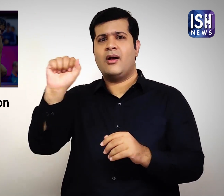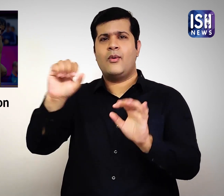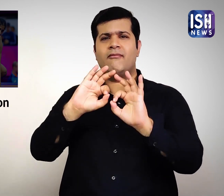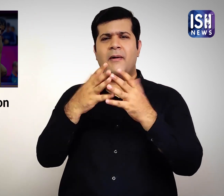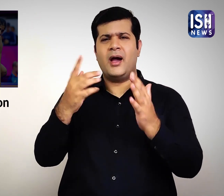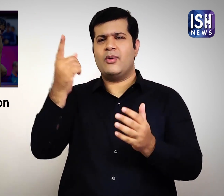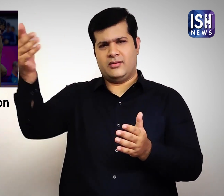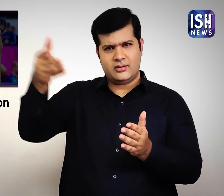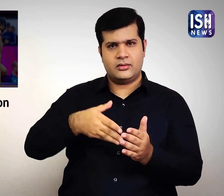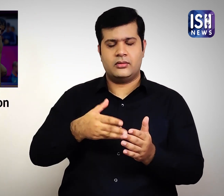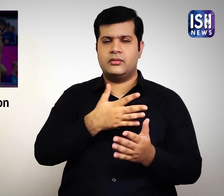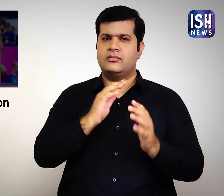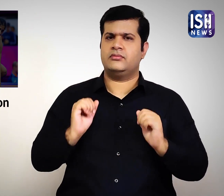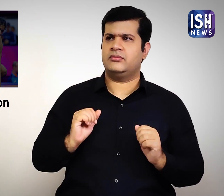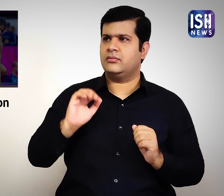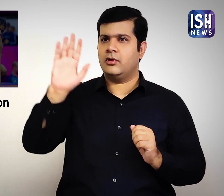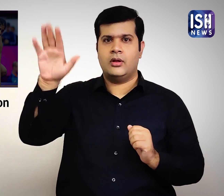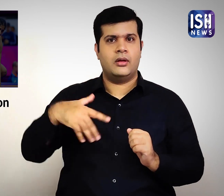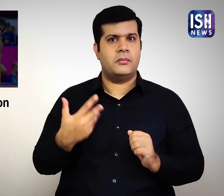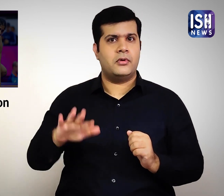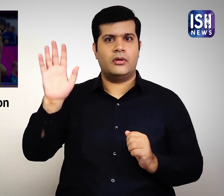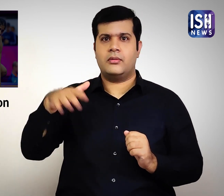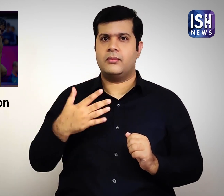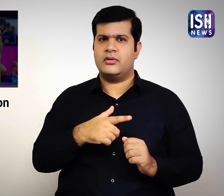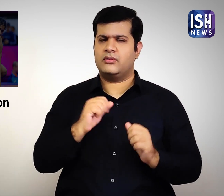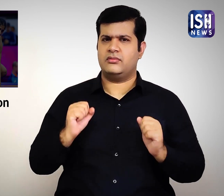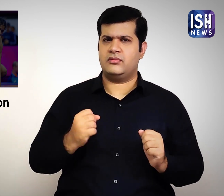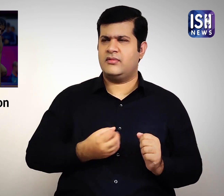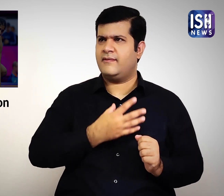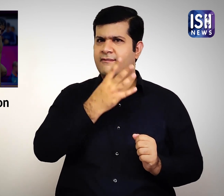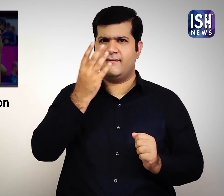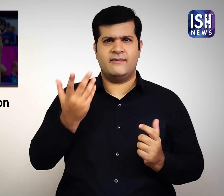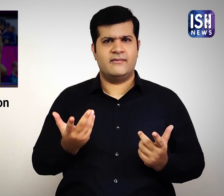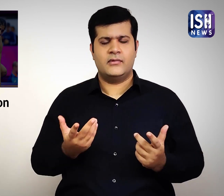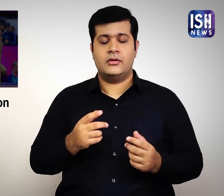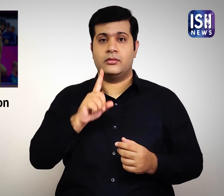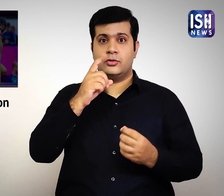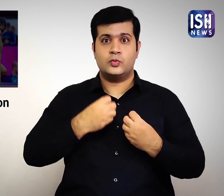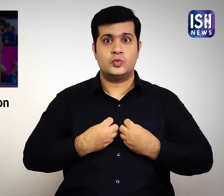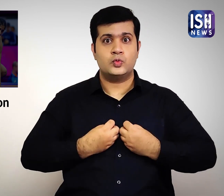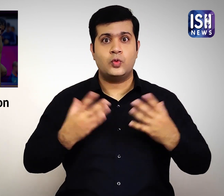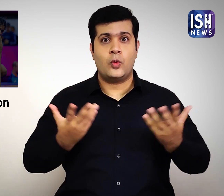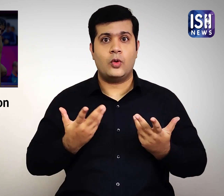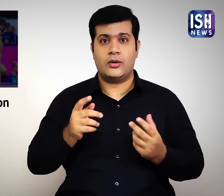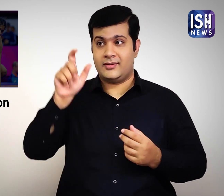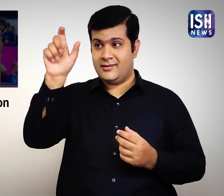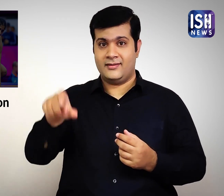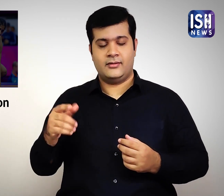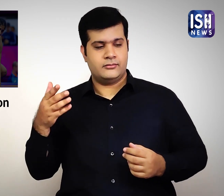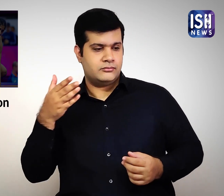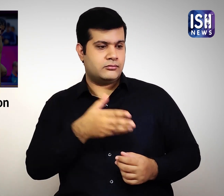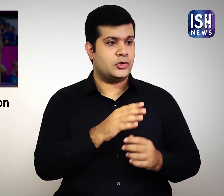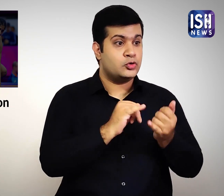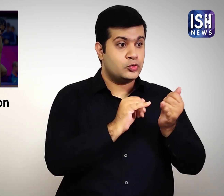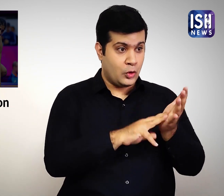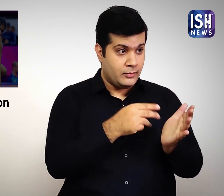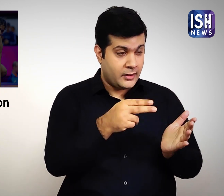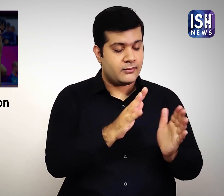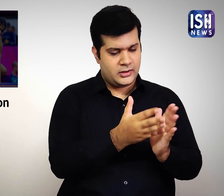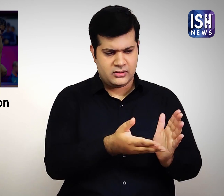कि या तो वह या उसके परिवार के सदस्य इसे लेने आएंगे। लेकिन कोही नहीं आया। चौक आने वाली बात यह है कि